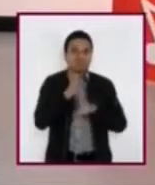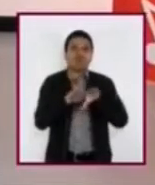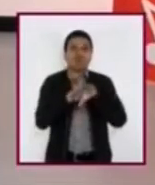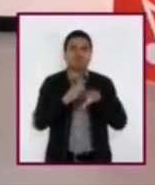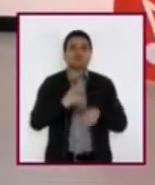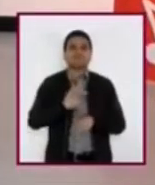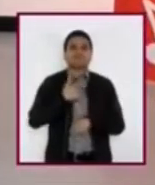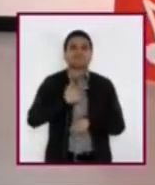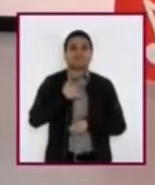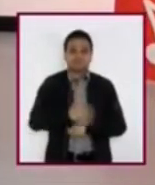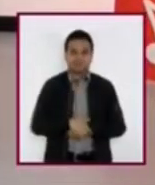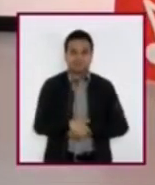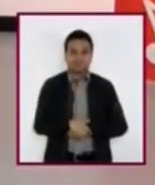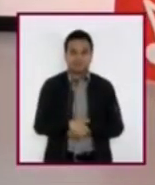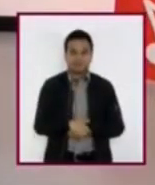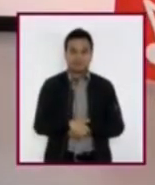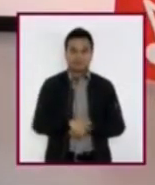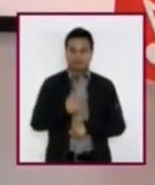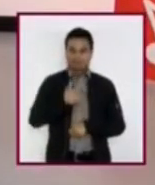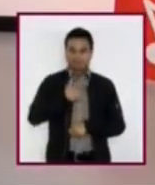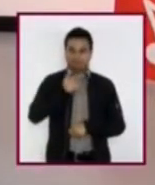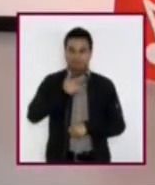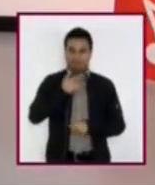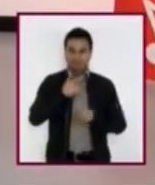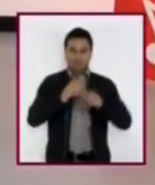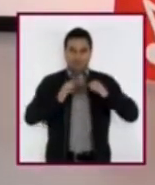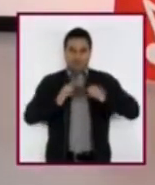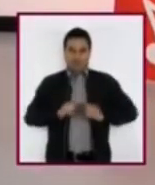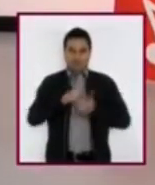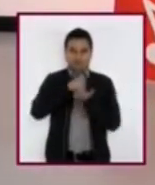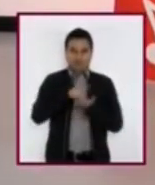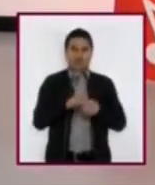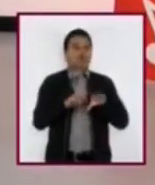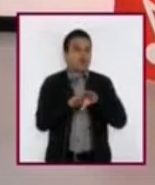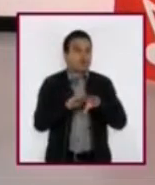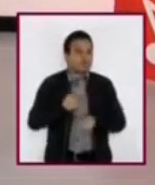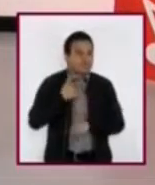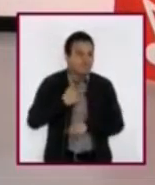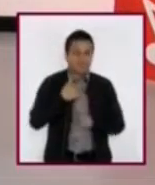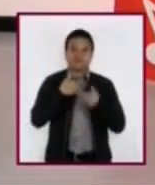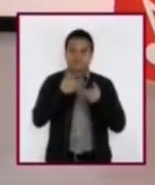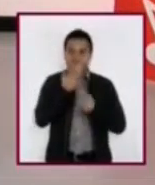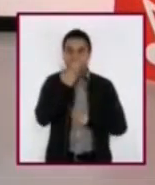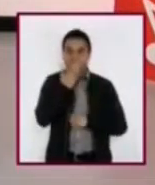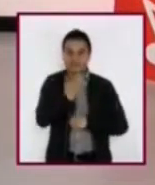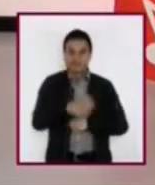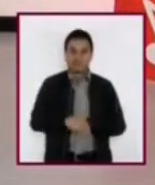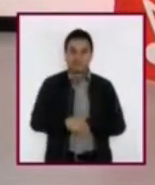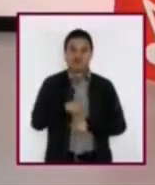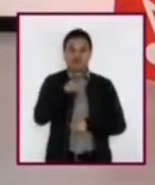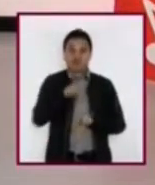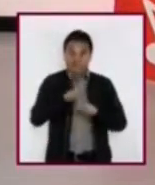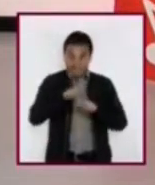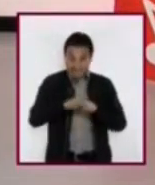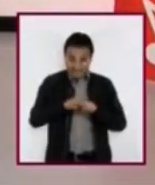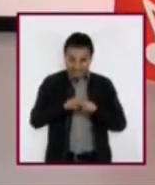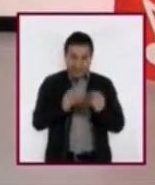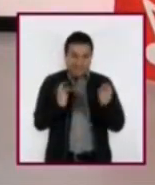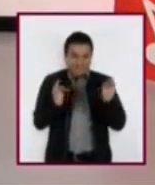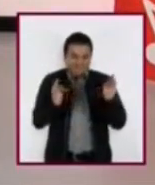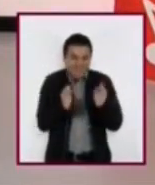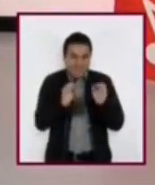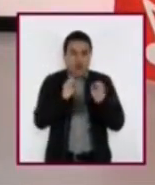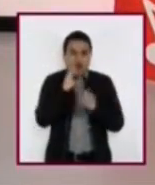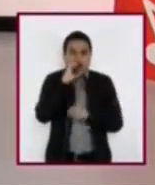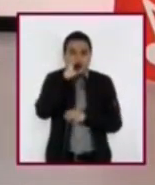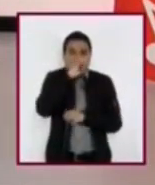¿Cómo lo sientes, Héctor? Muy bien. ¿La superficie es fría o tibia en la que estás